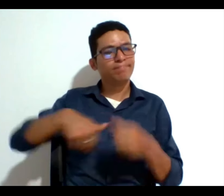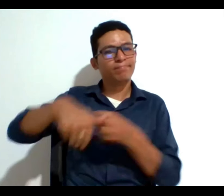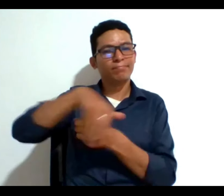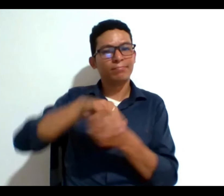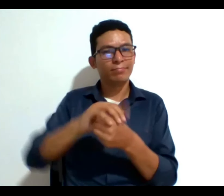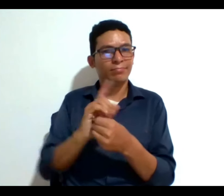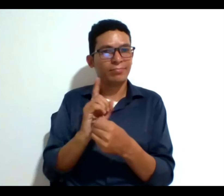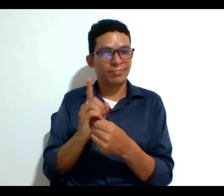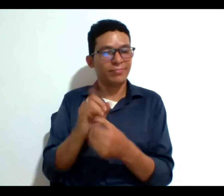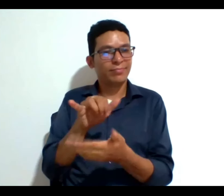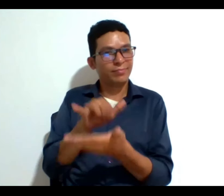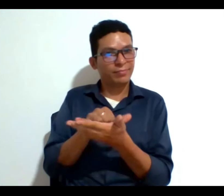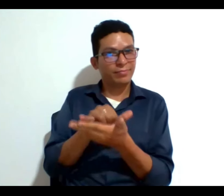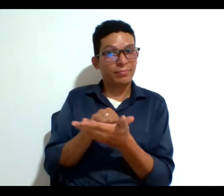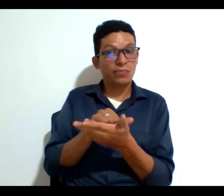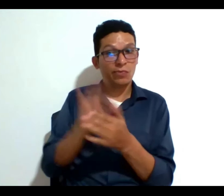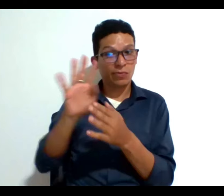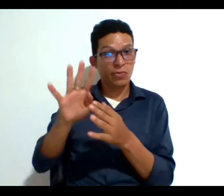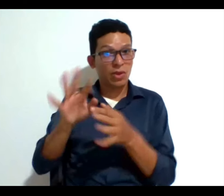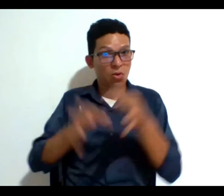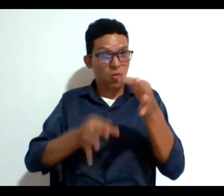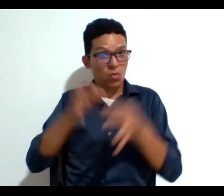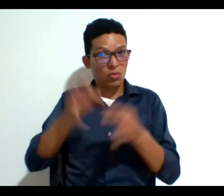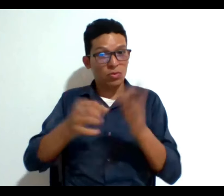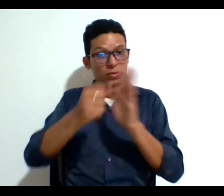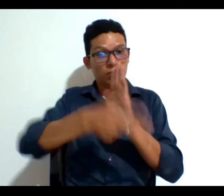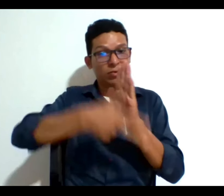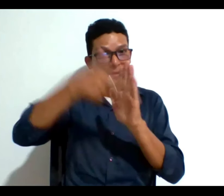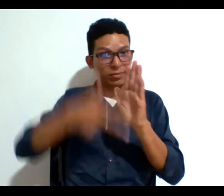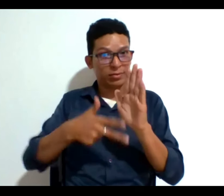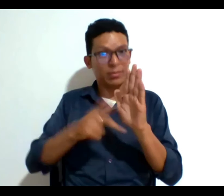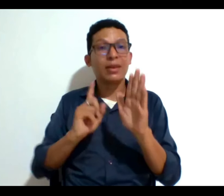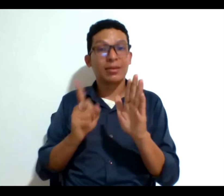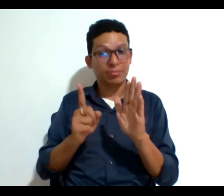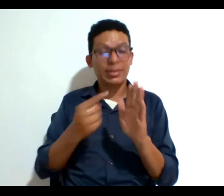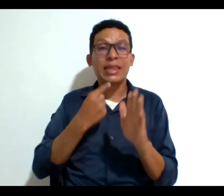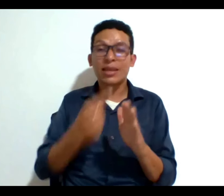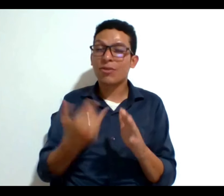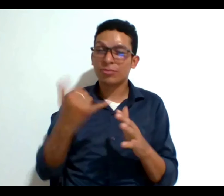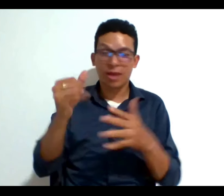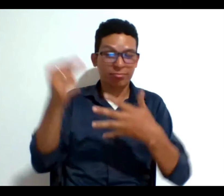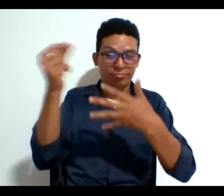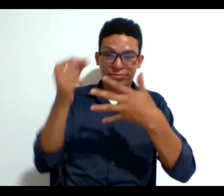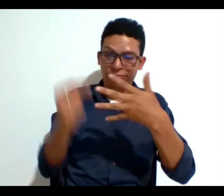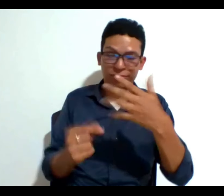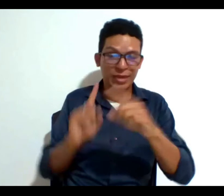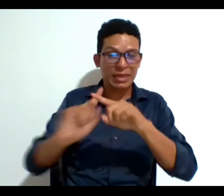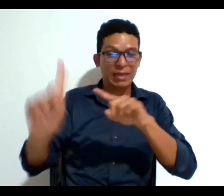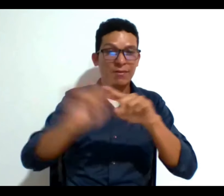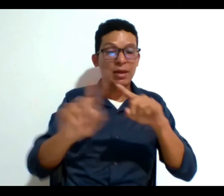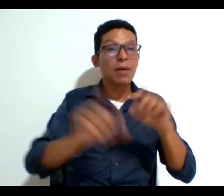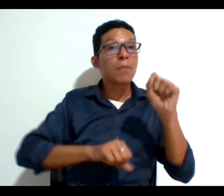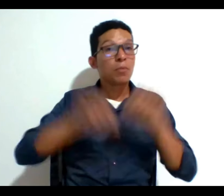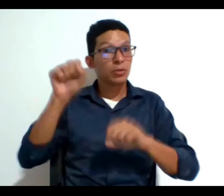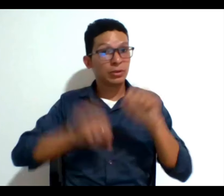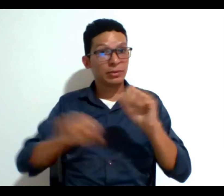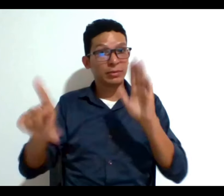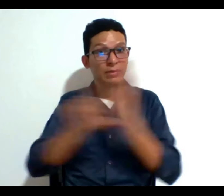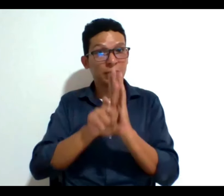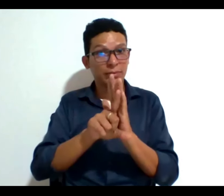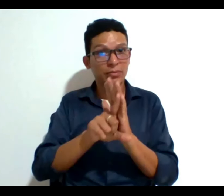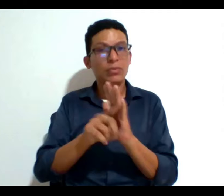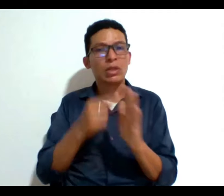ha sido abordada por la corte constitucional y hoy la corte ha dicho en diferentes sentencias que esta es una posibilidad legal ese consentimiento